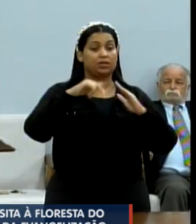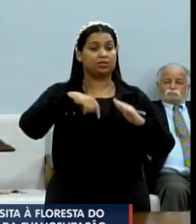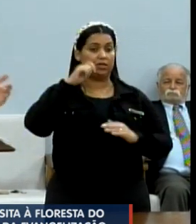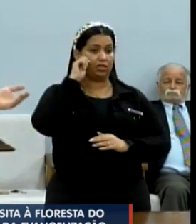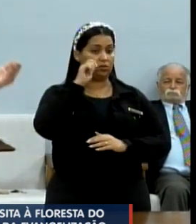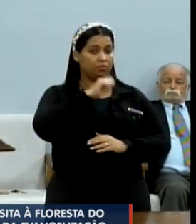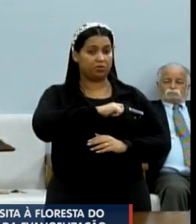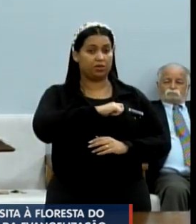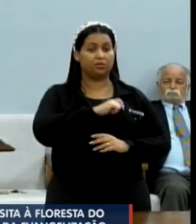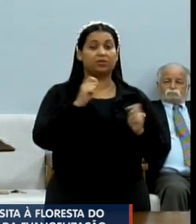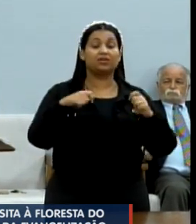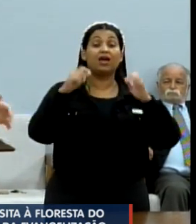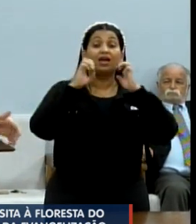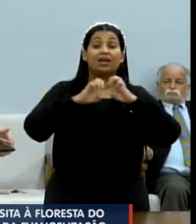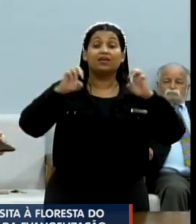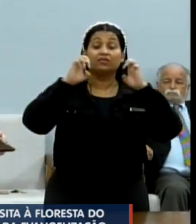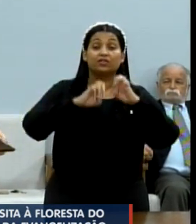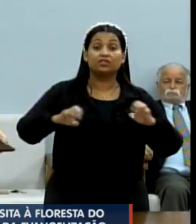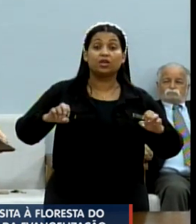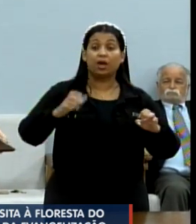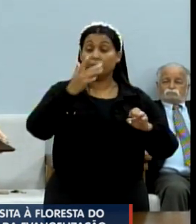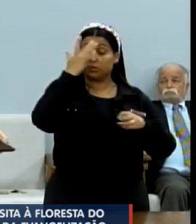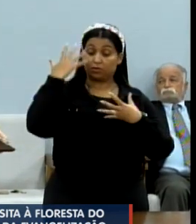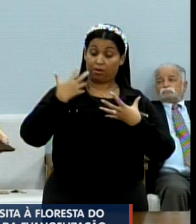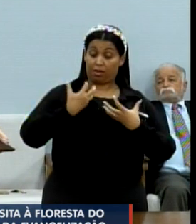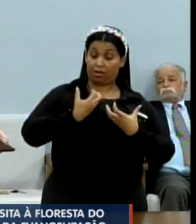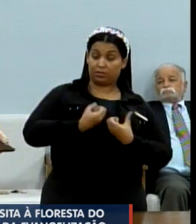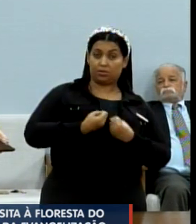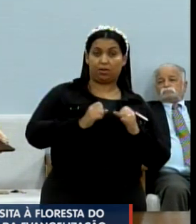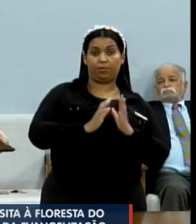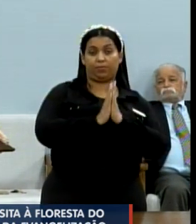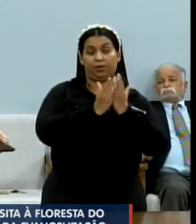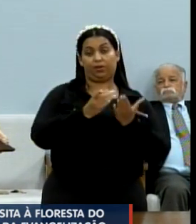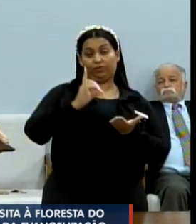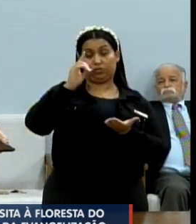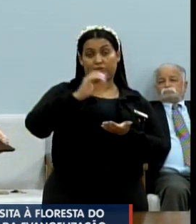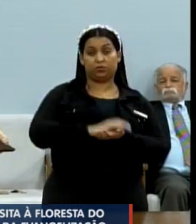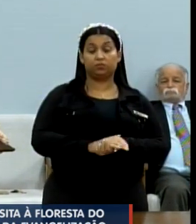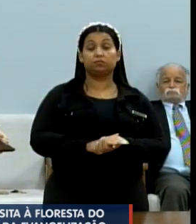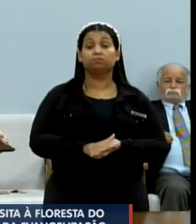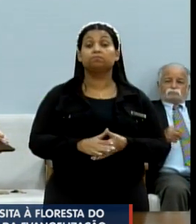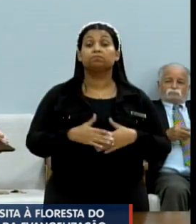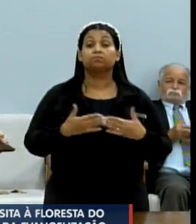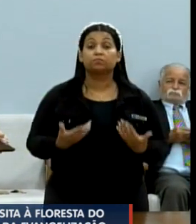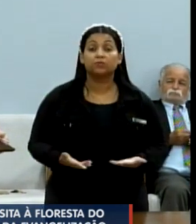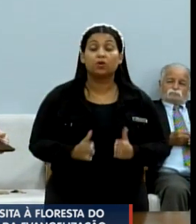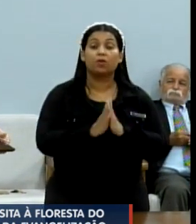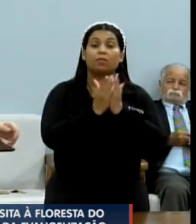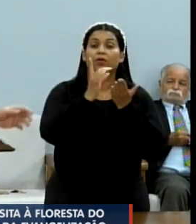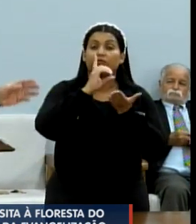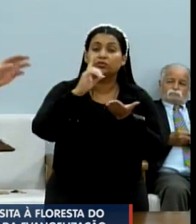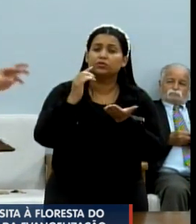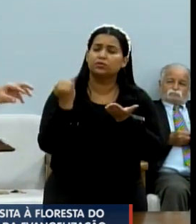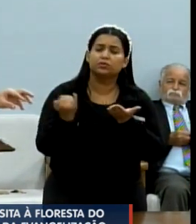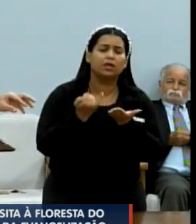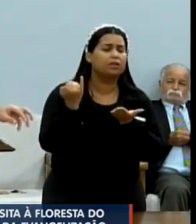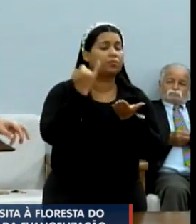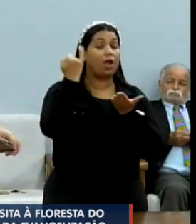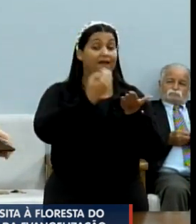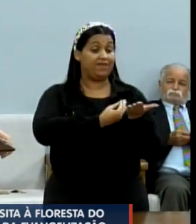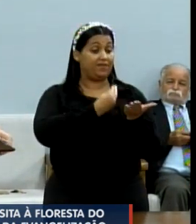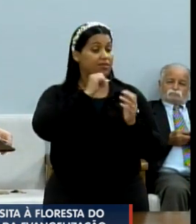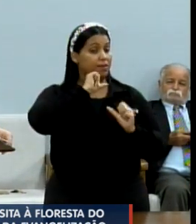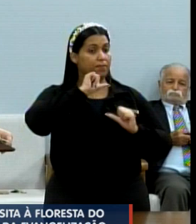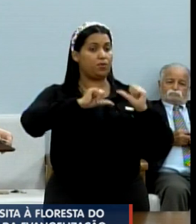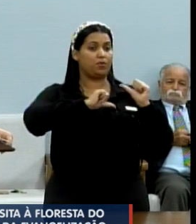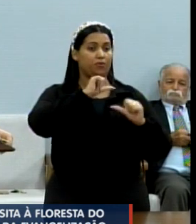que só pode evangelizar quem recebe o evangelho. O evangelho, ele é uma ferramenta importante que ele muda a vida das